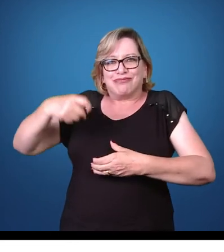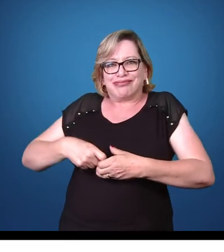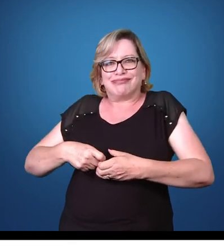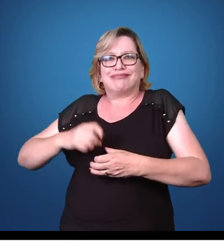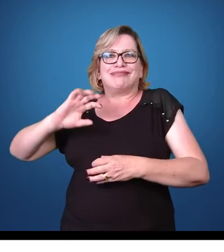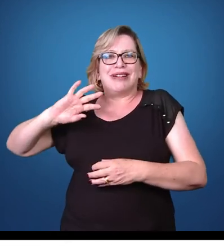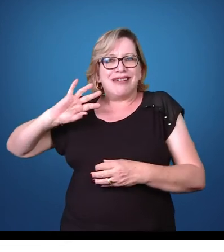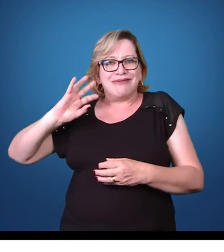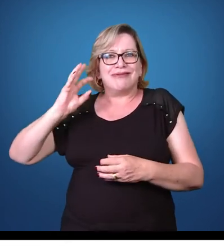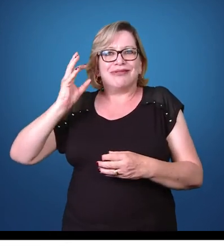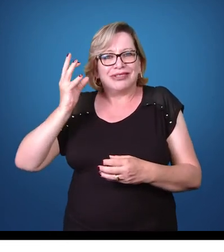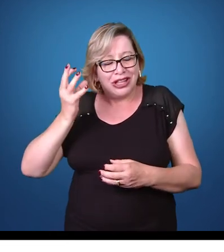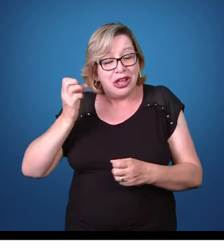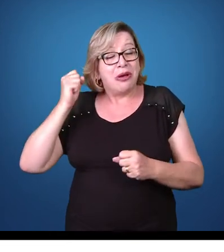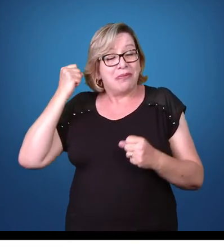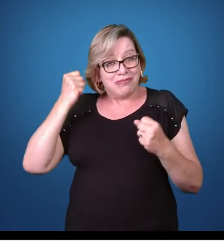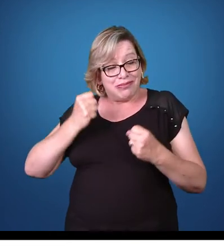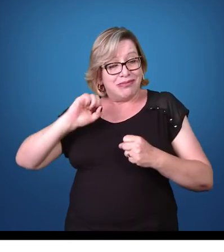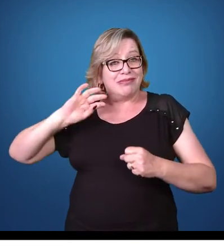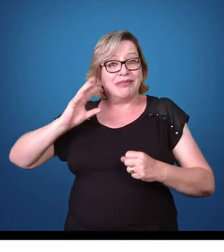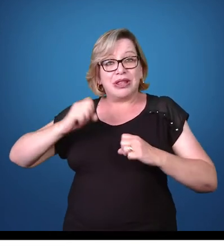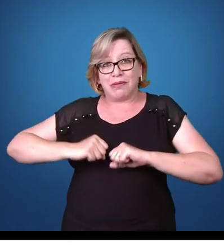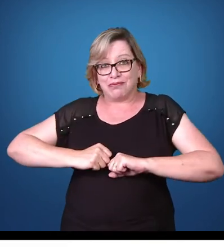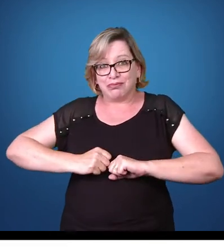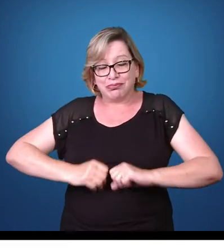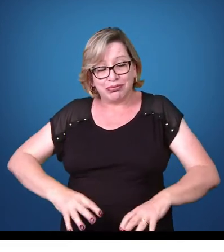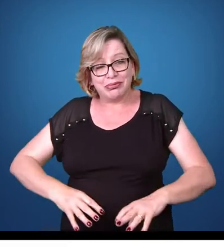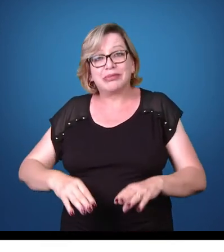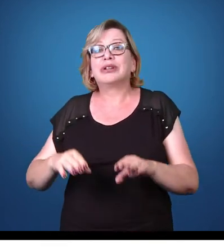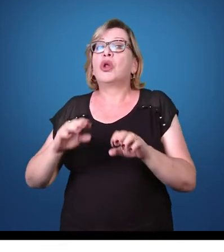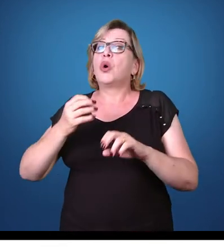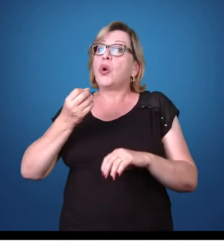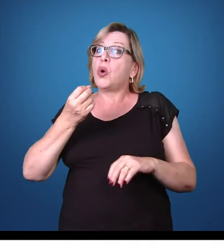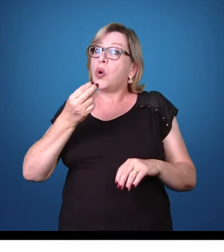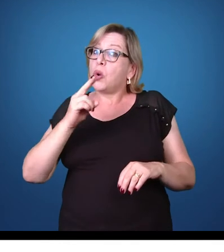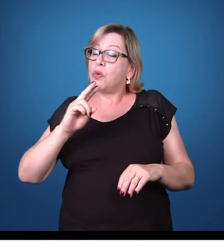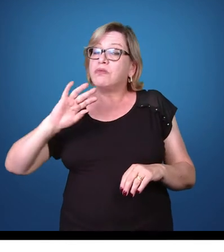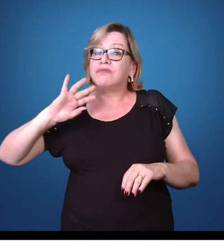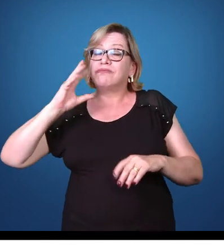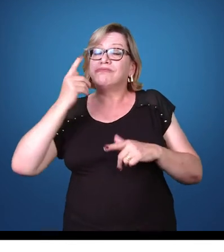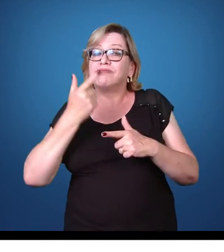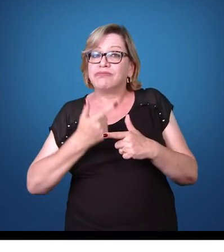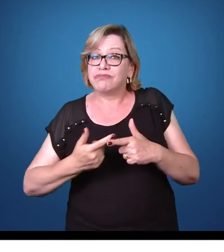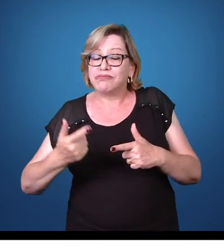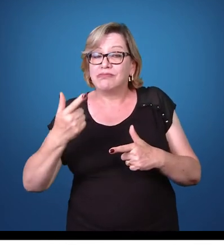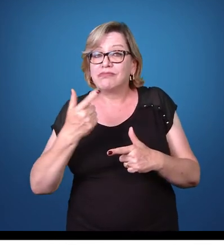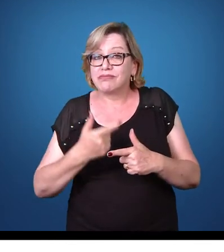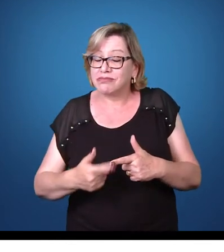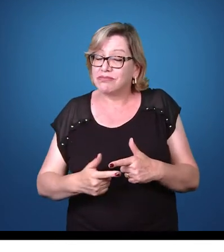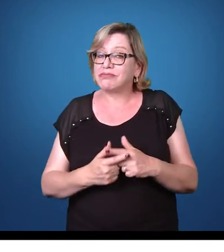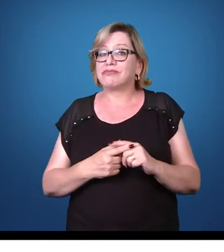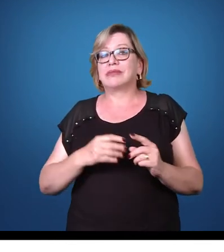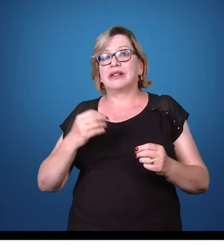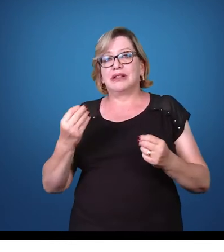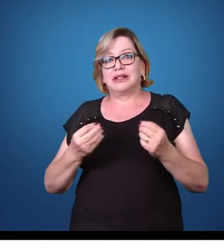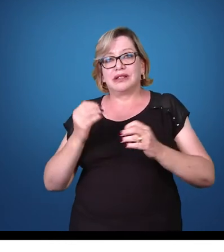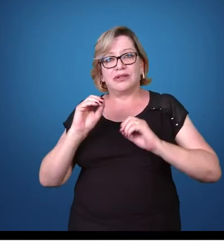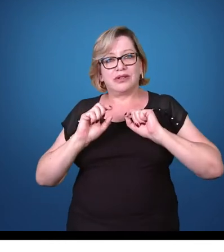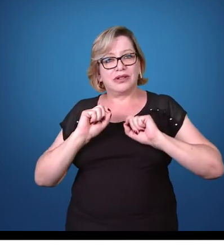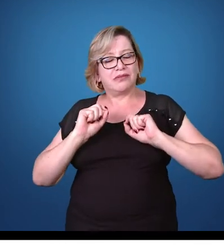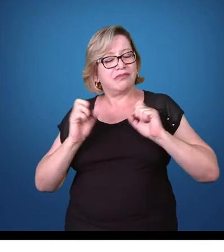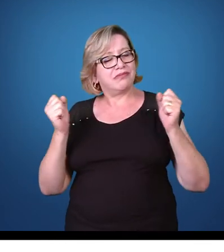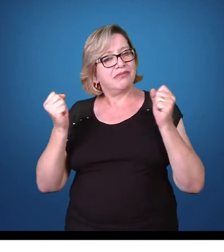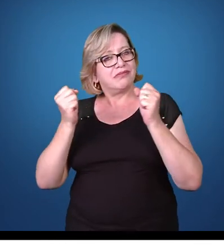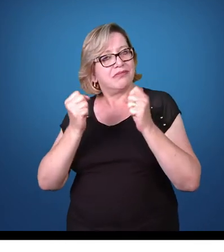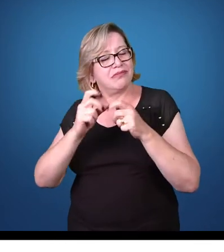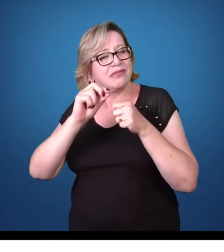podendo levar até ao aborto desse feto ou a má formação. E essa má formação